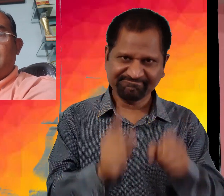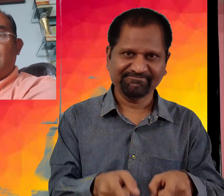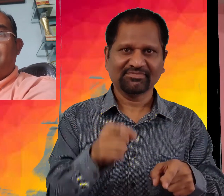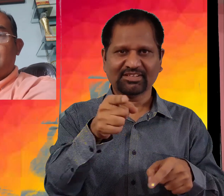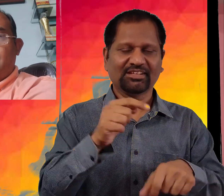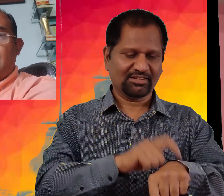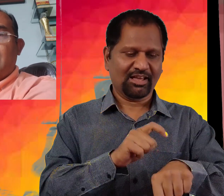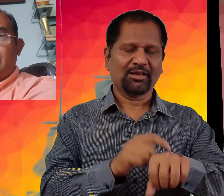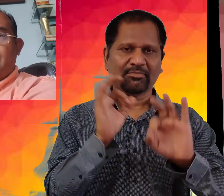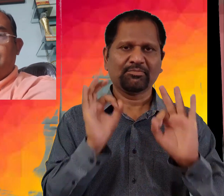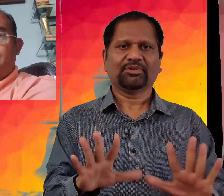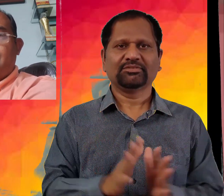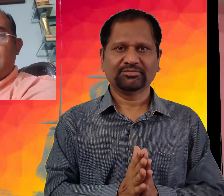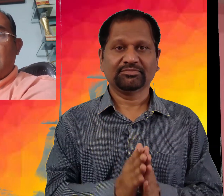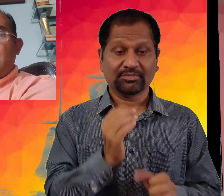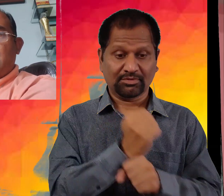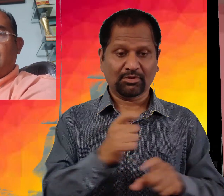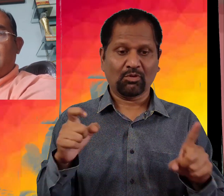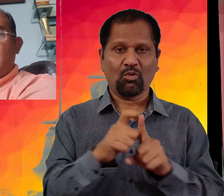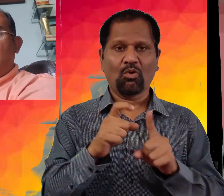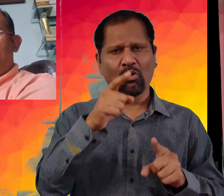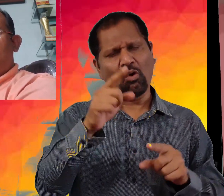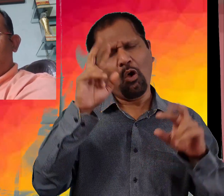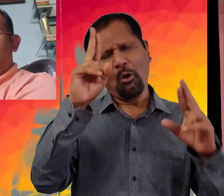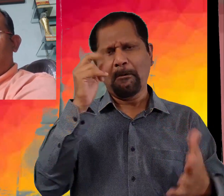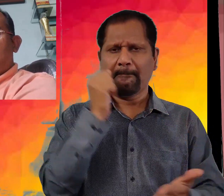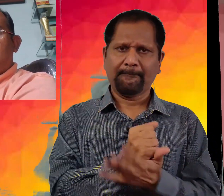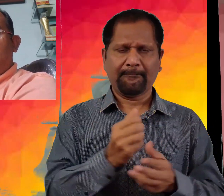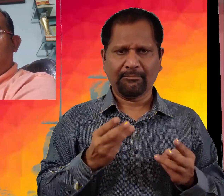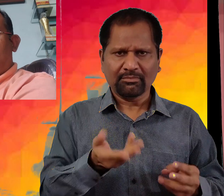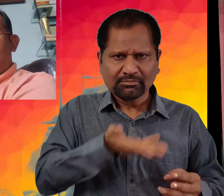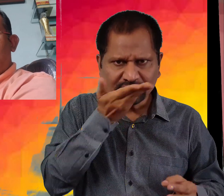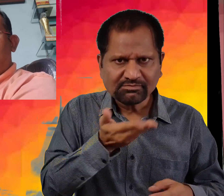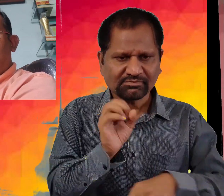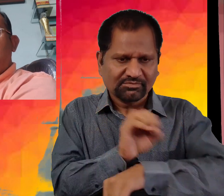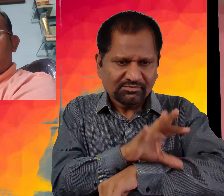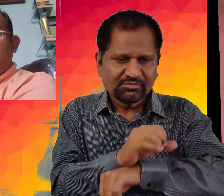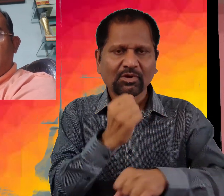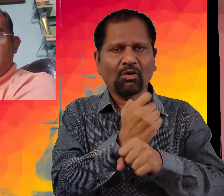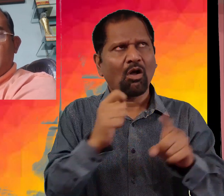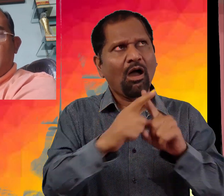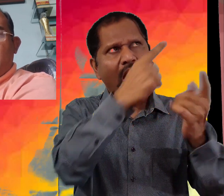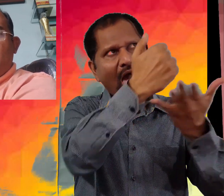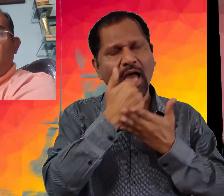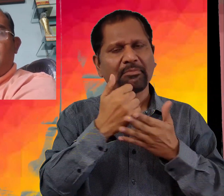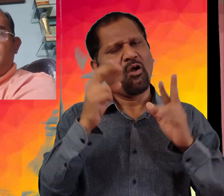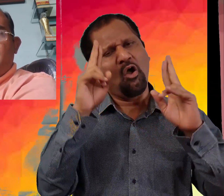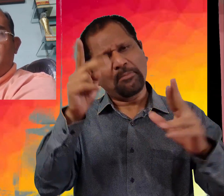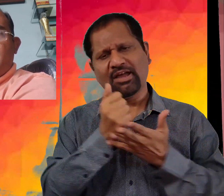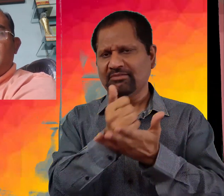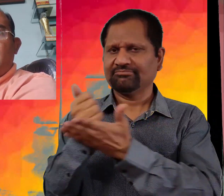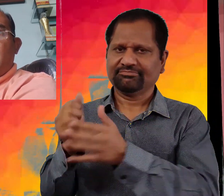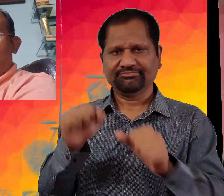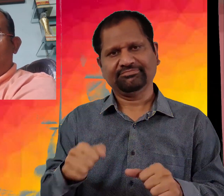اس کی بھکتی میں اپنا سمیں نکالیے ایشور ہمیں ضرور صحیح مارک دشن دے گا صحیح راستہ دکھائے گا